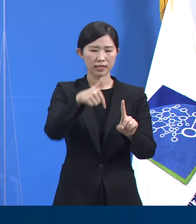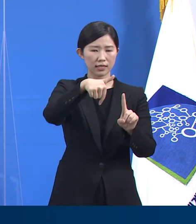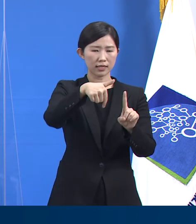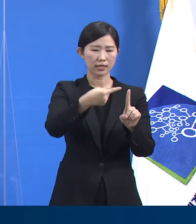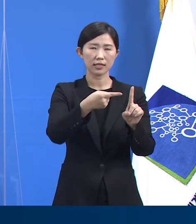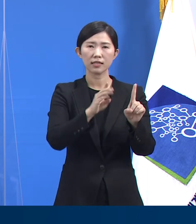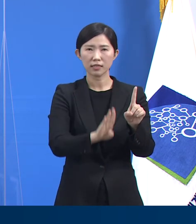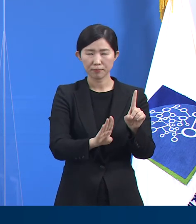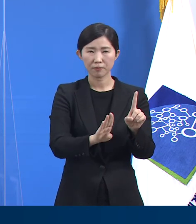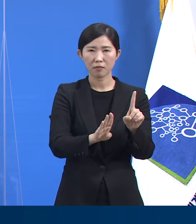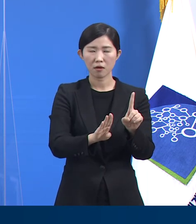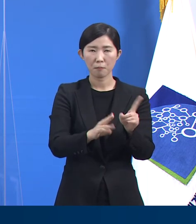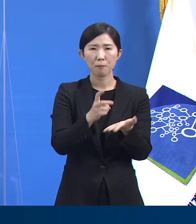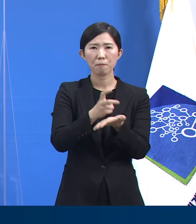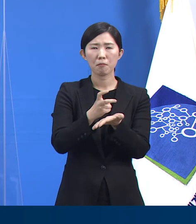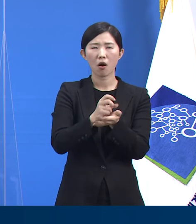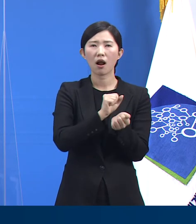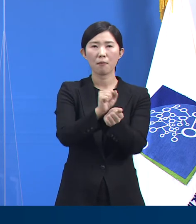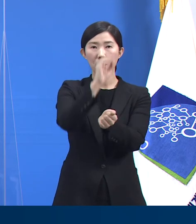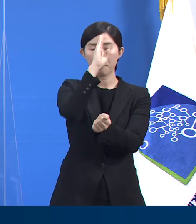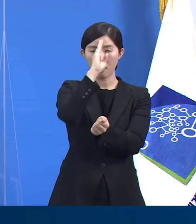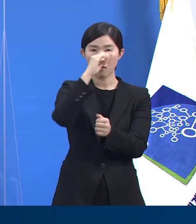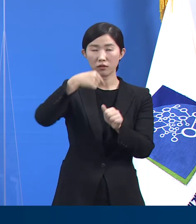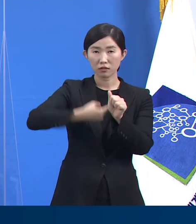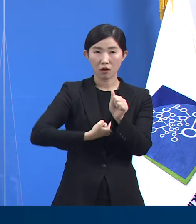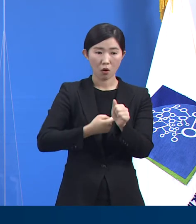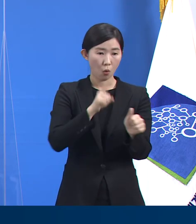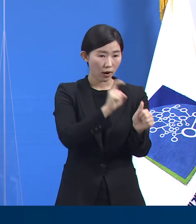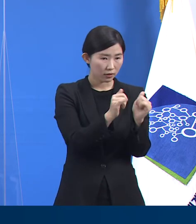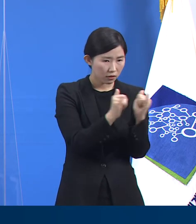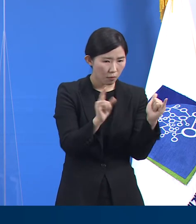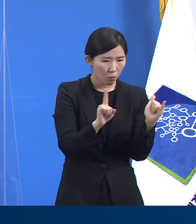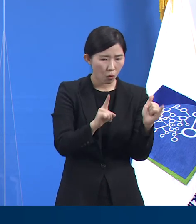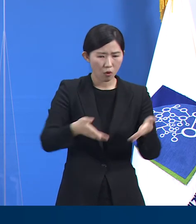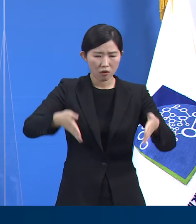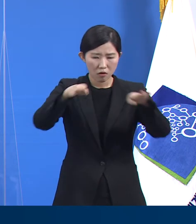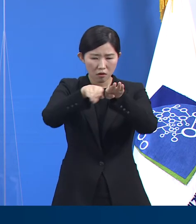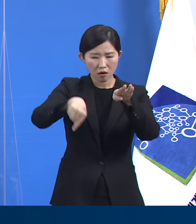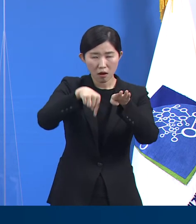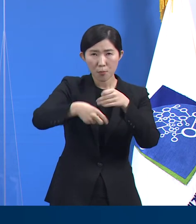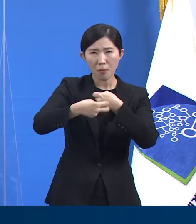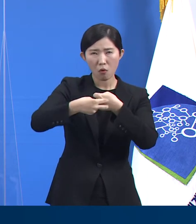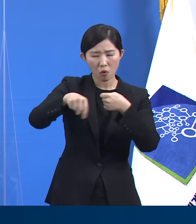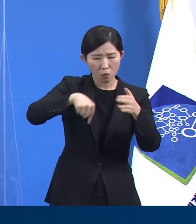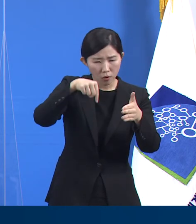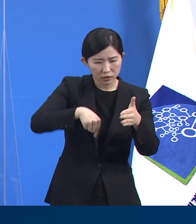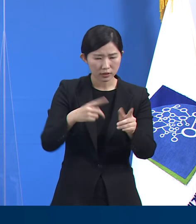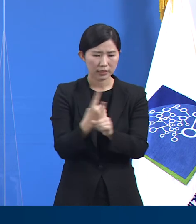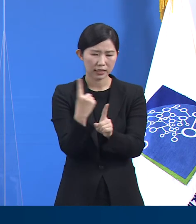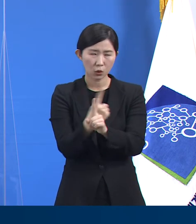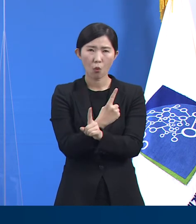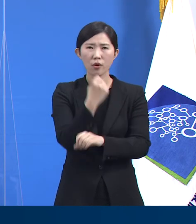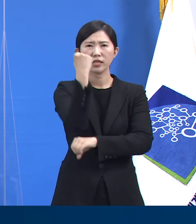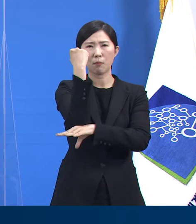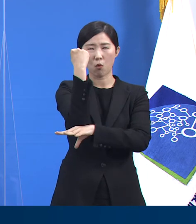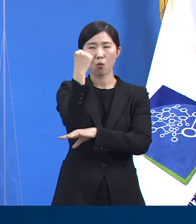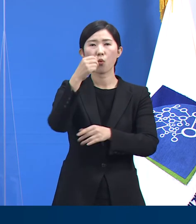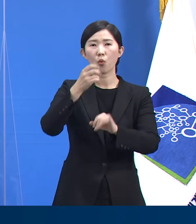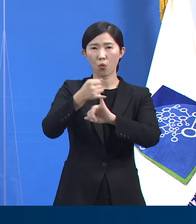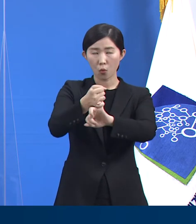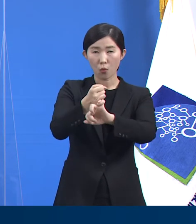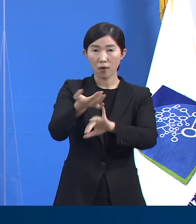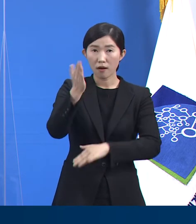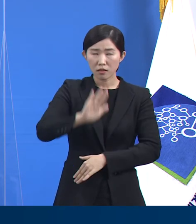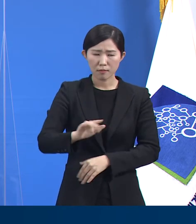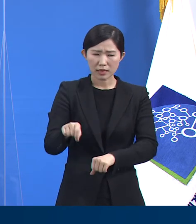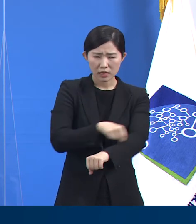감염병으로 확진자는 격리시설에서 관리하고 치료받는 것이 기본 원칙이지만 특별한 경우 예외적으로